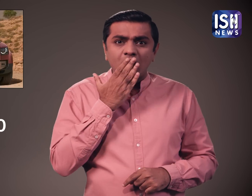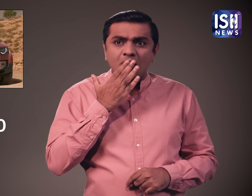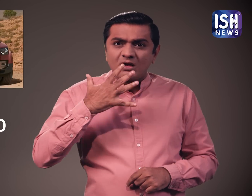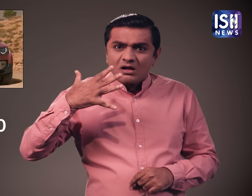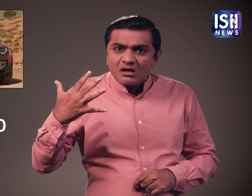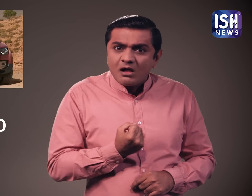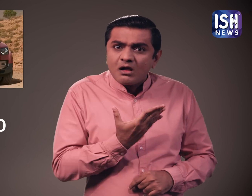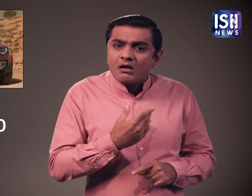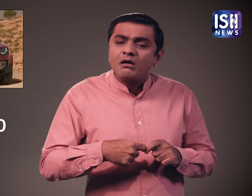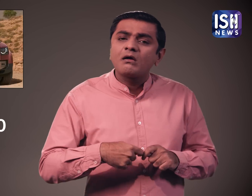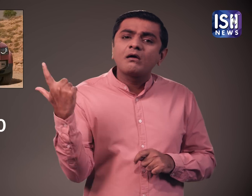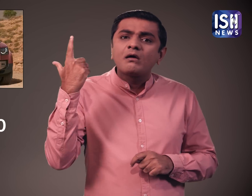खरीदी है।